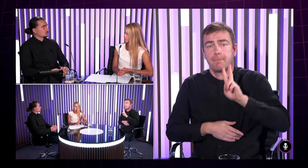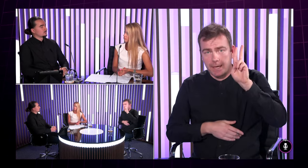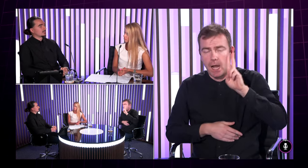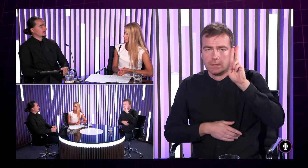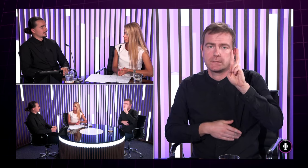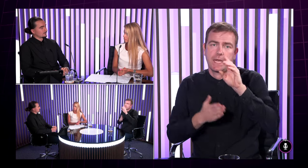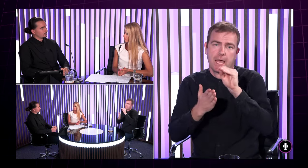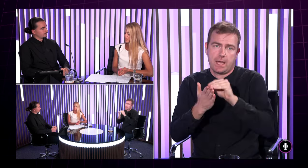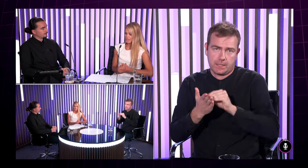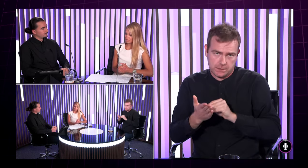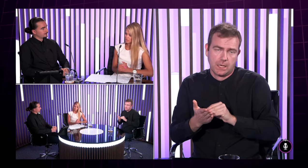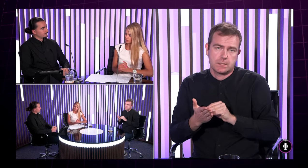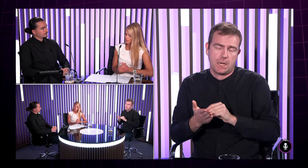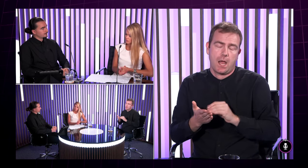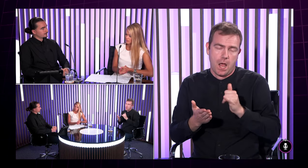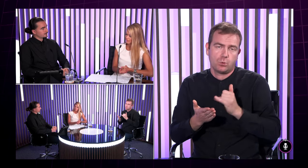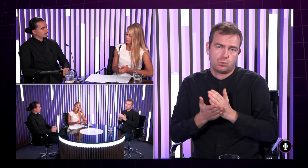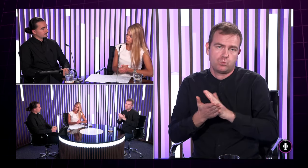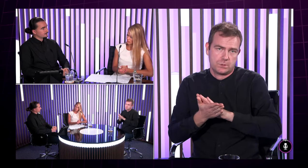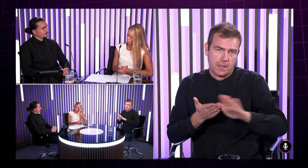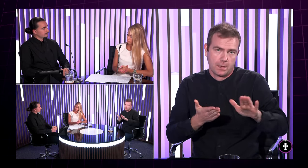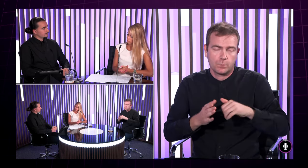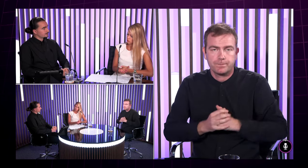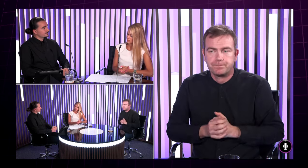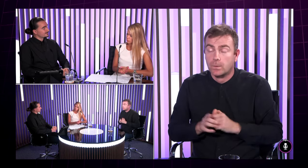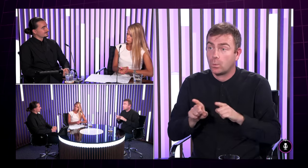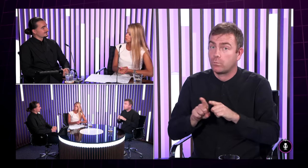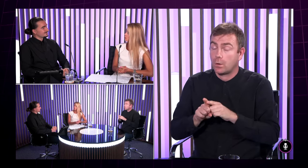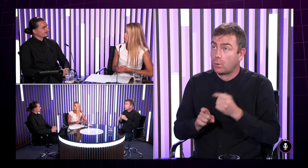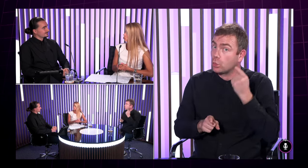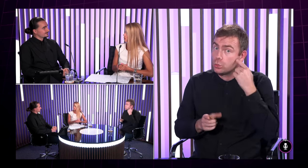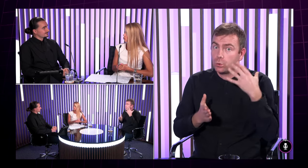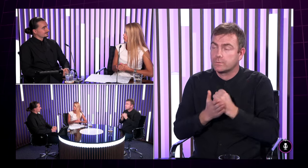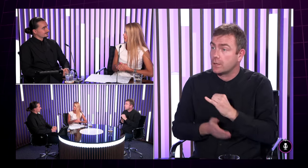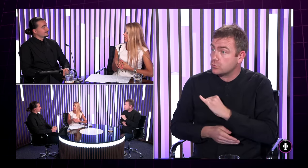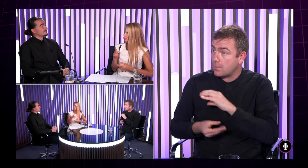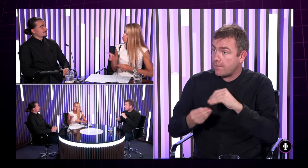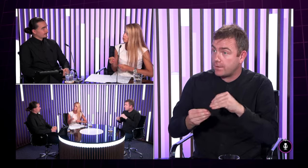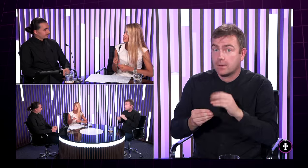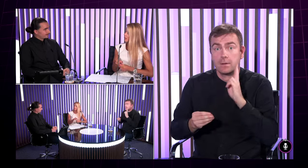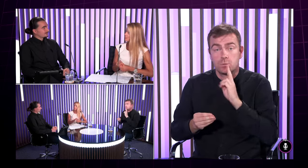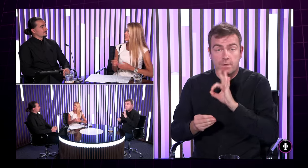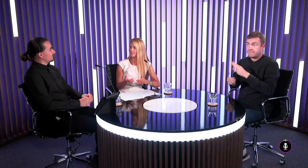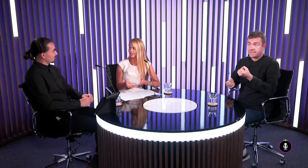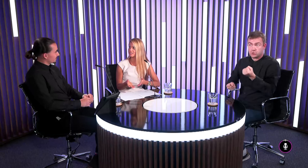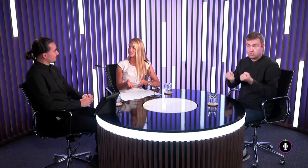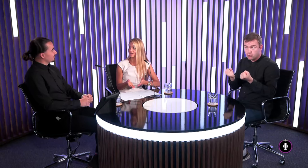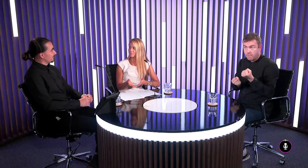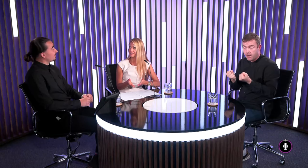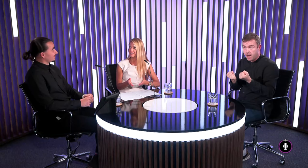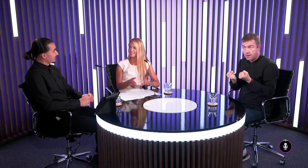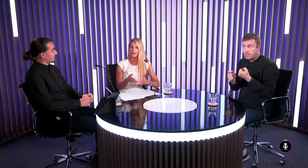je táto služba zadarmo Ja som sa od vás dozvedela aj takú zaujímavosť že nepočujúci môžu teda šoferovať a dokonca byť aj